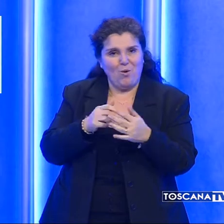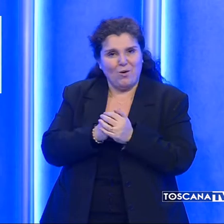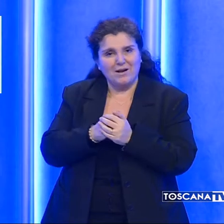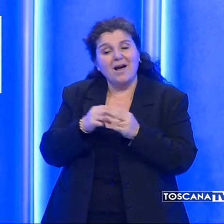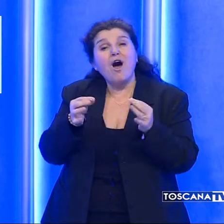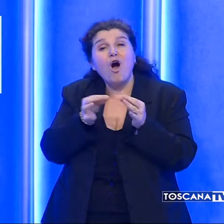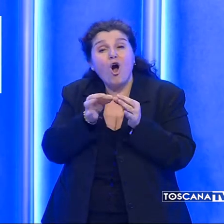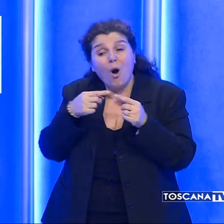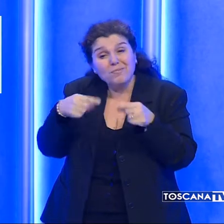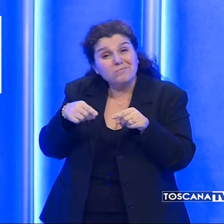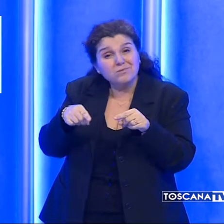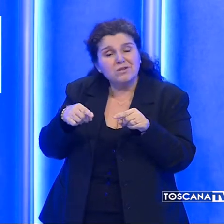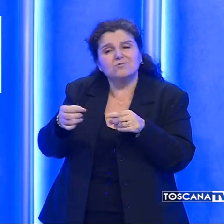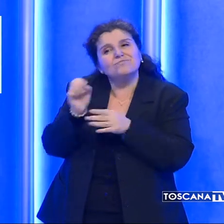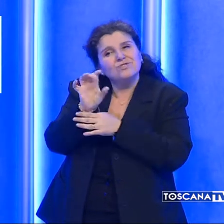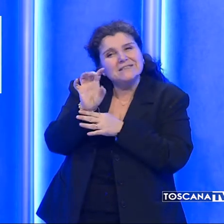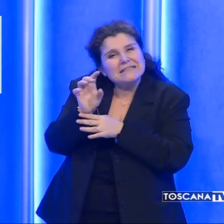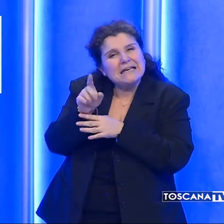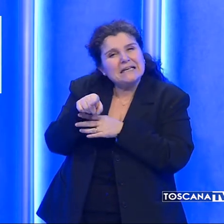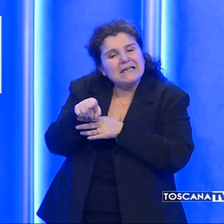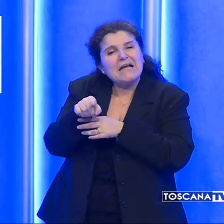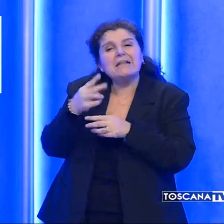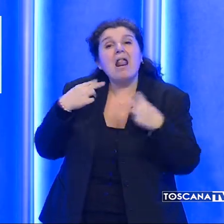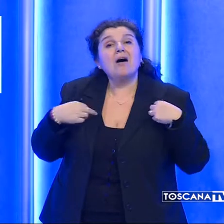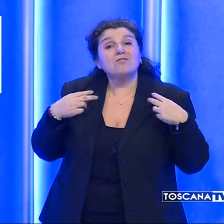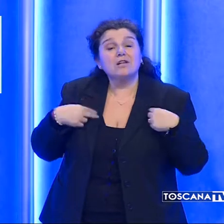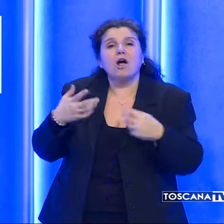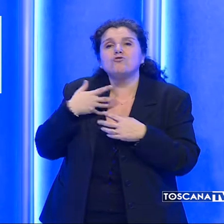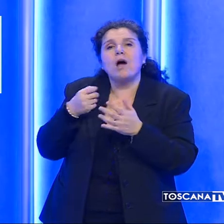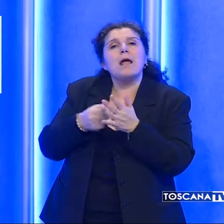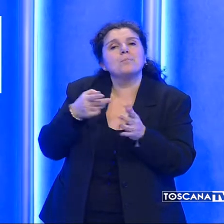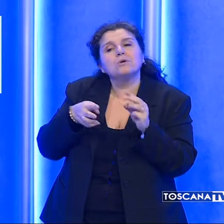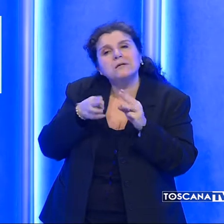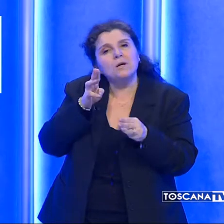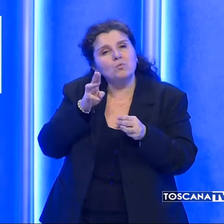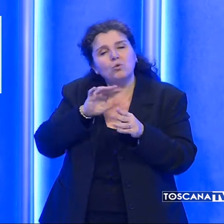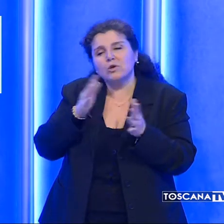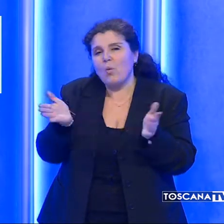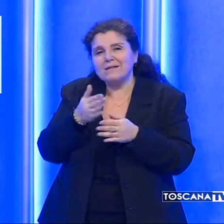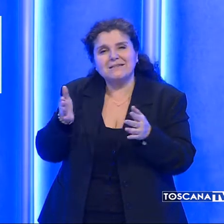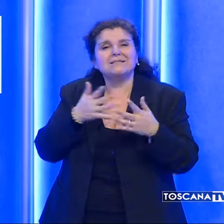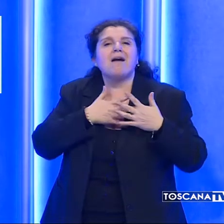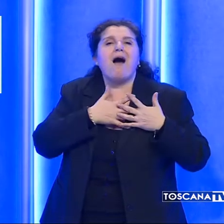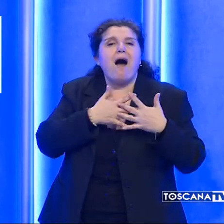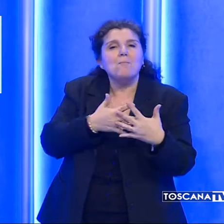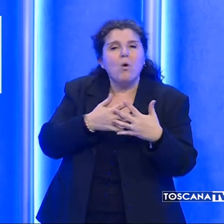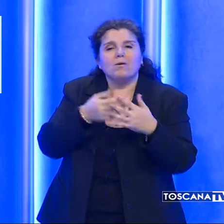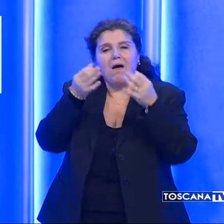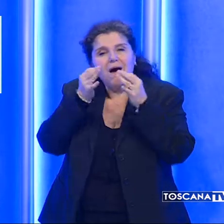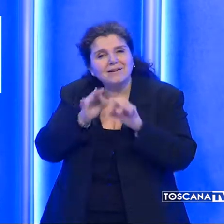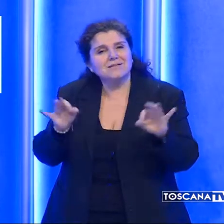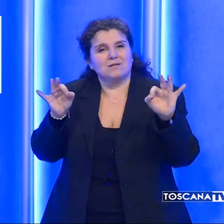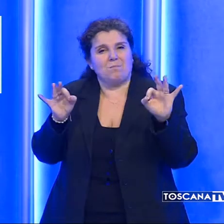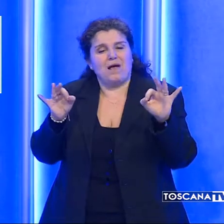coppie ci insegnano che nella vita ci sono cose che contano più di ogni altra, come l'amore, il rispetto,